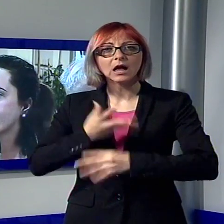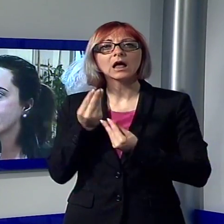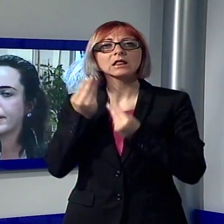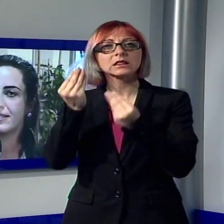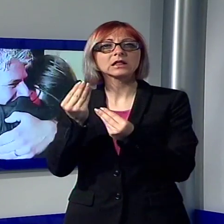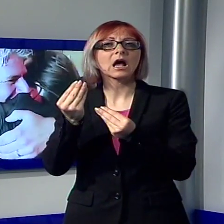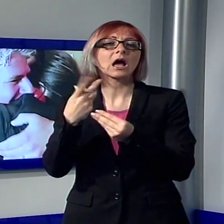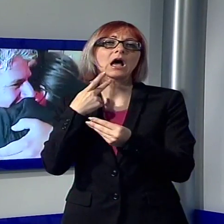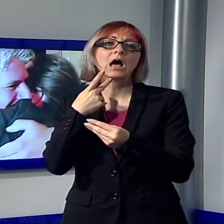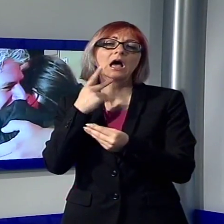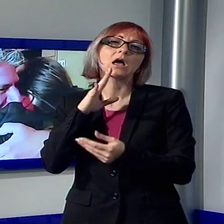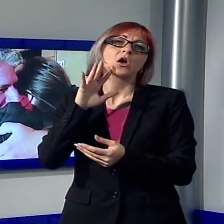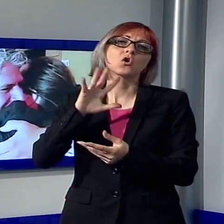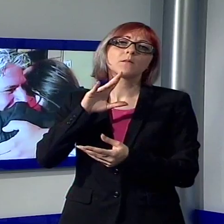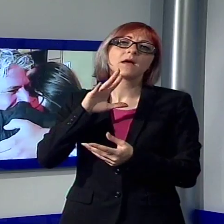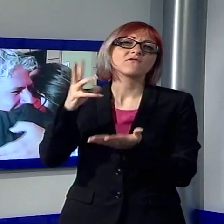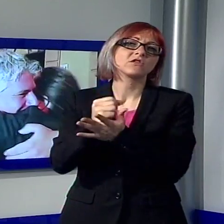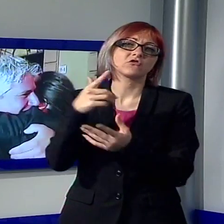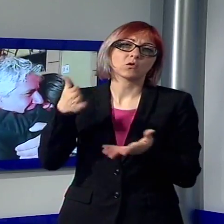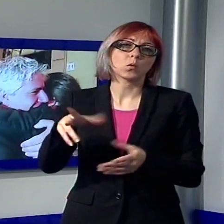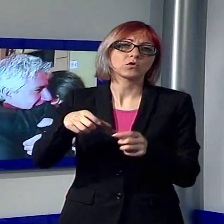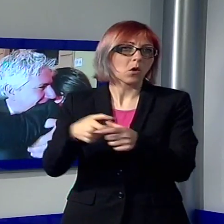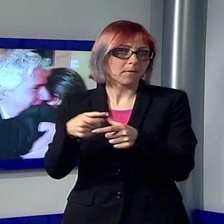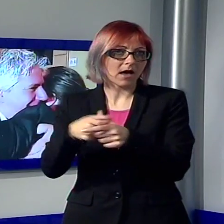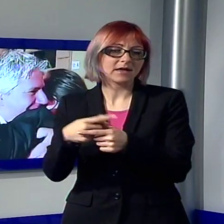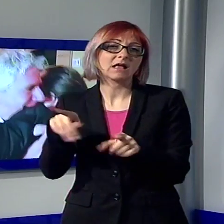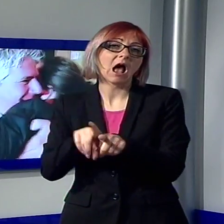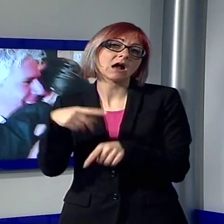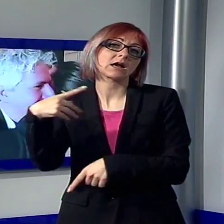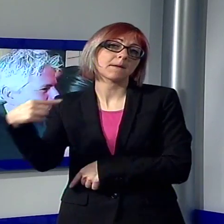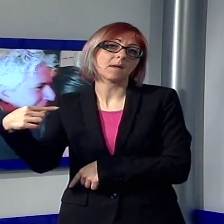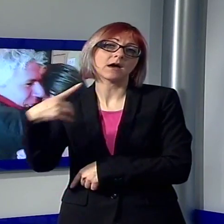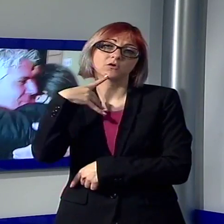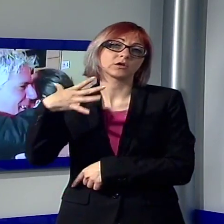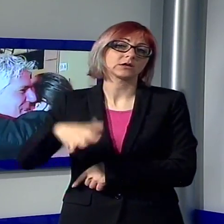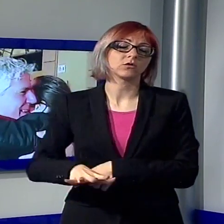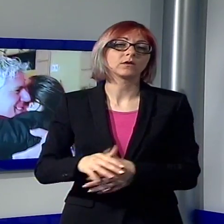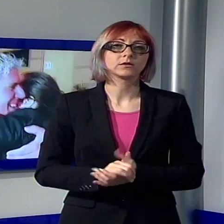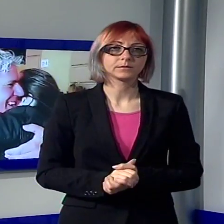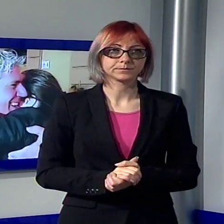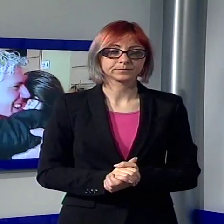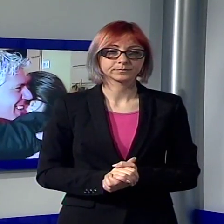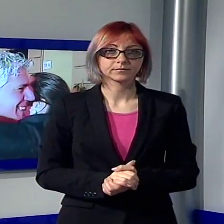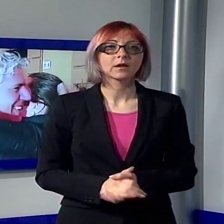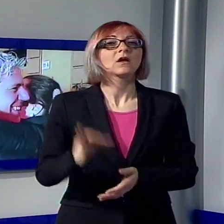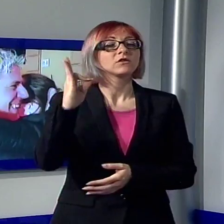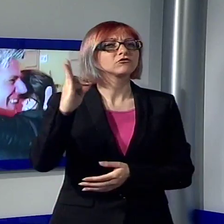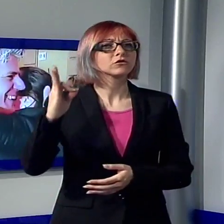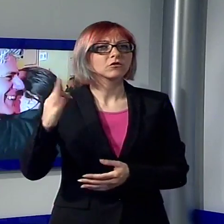a questo paese. Un abbraccio sorprendentemente caloroso ha chiuso il confronto elettorale con lo sconfitto Francesco Fagni che ha ammesso la